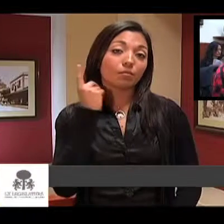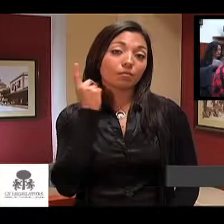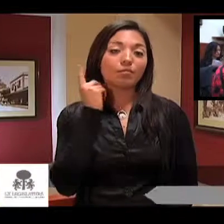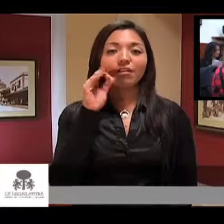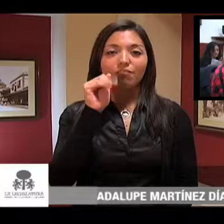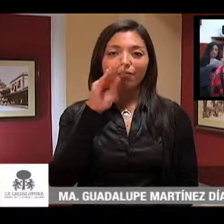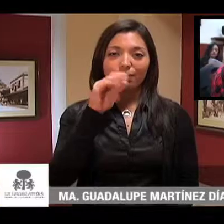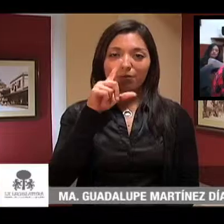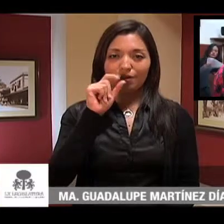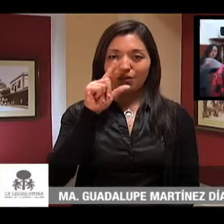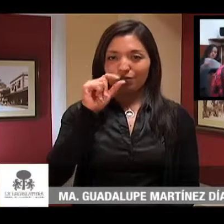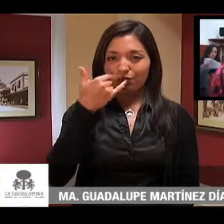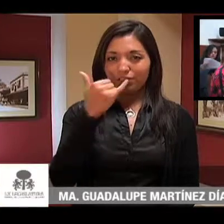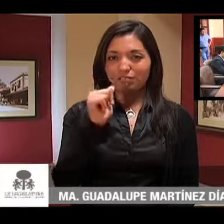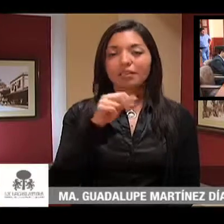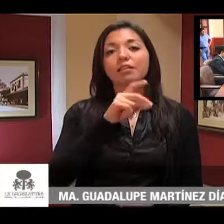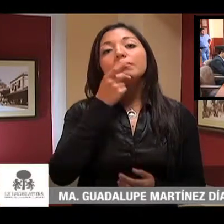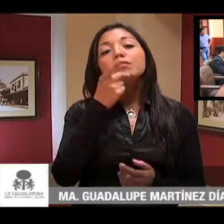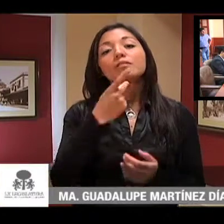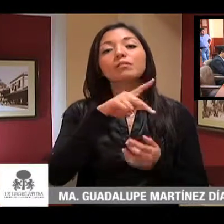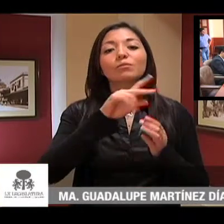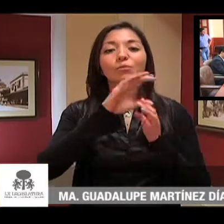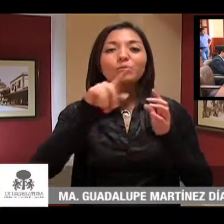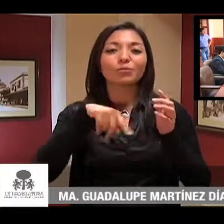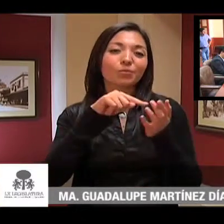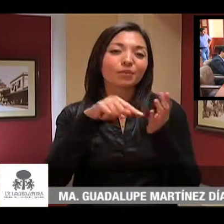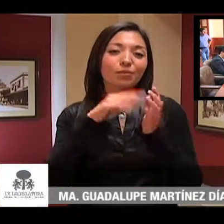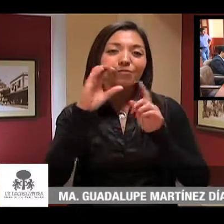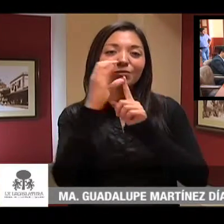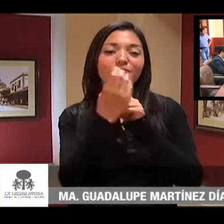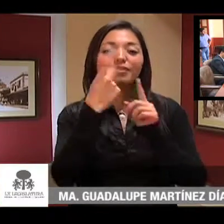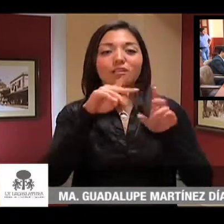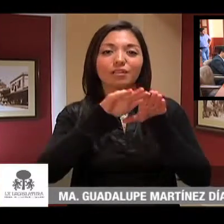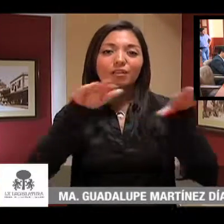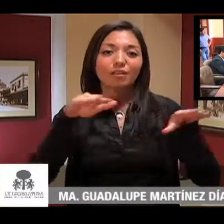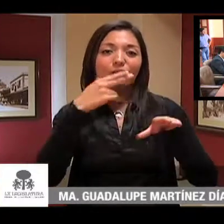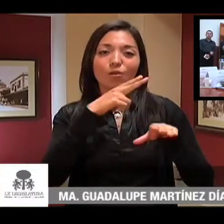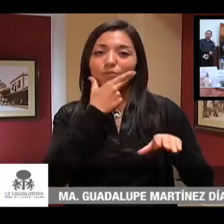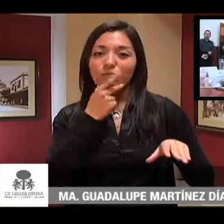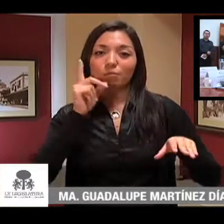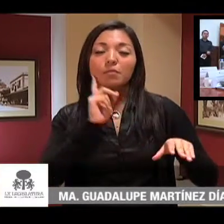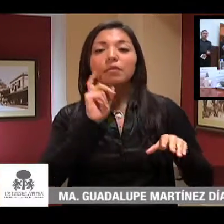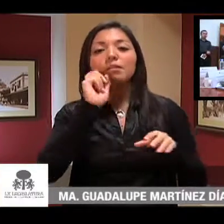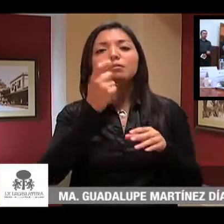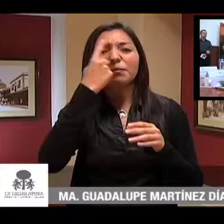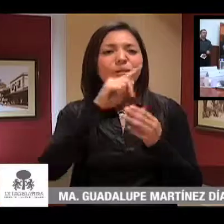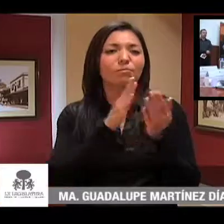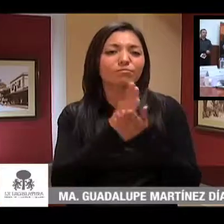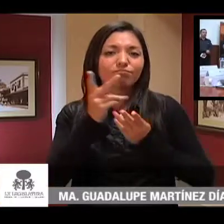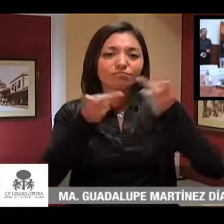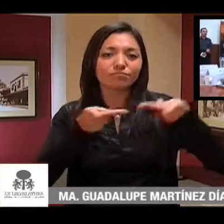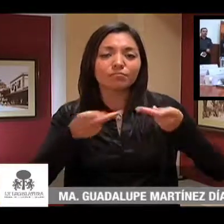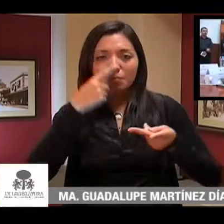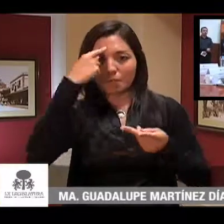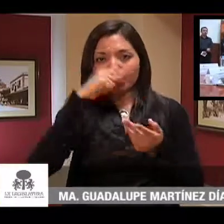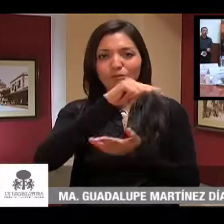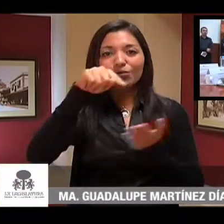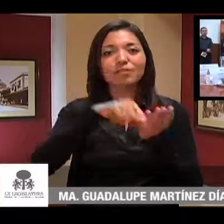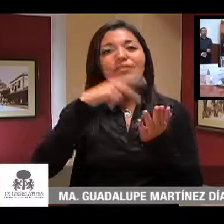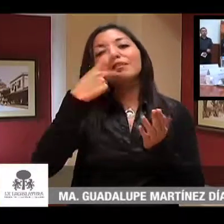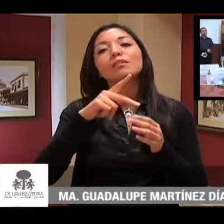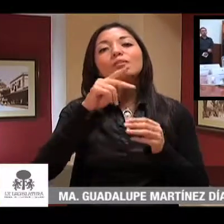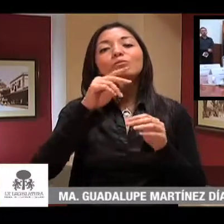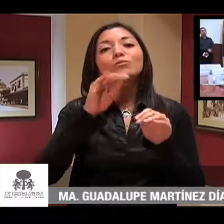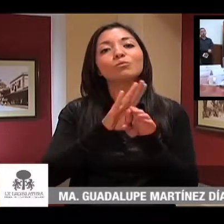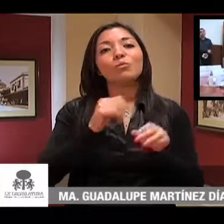La diputada Fabiola Loya Hernández preside la Comisión de Equidad y Género del Congreso de Jalisco. Señala que la meta es trabajar para lograr el